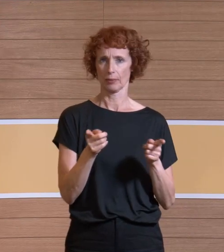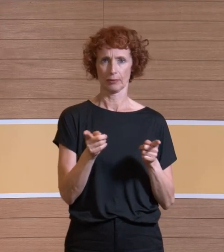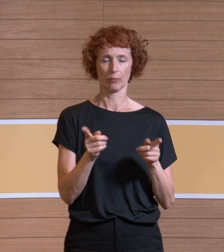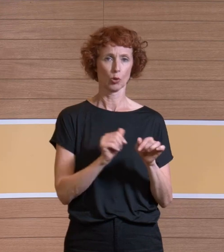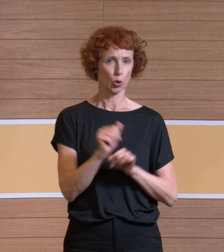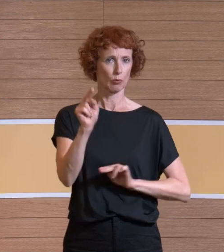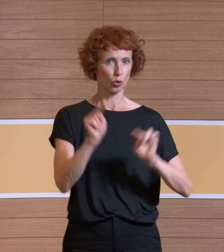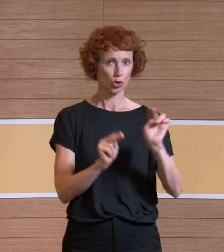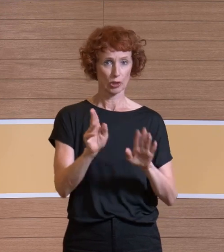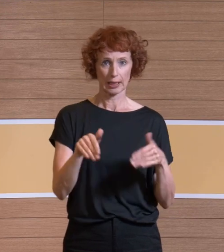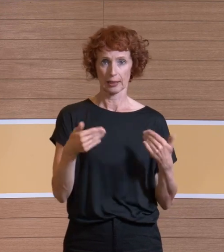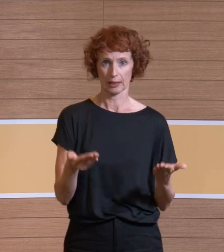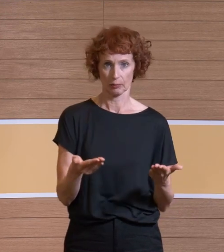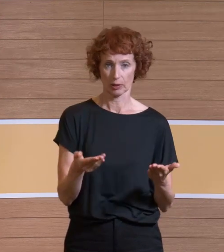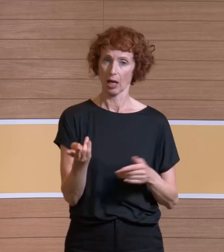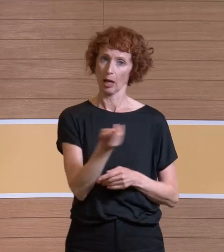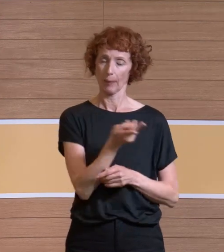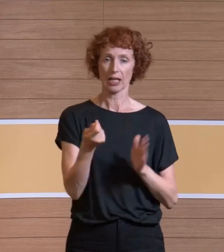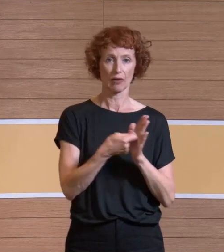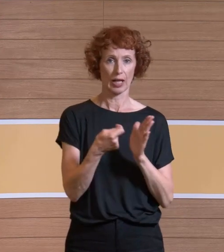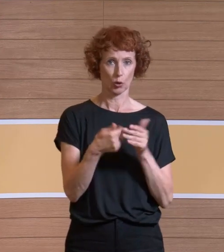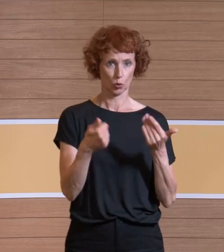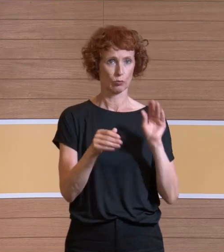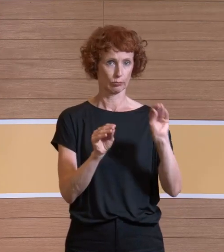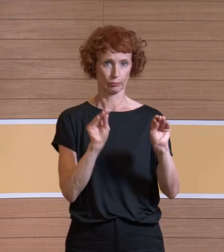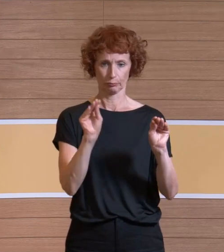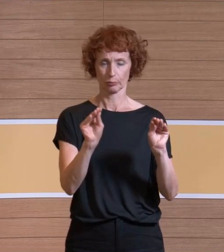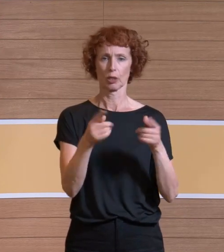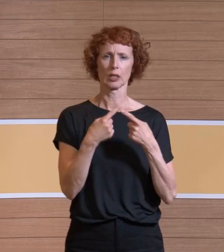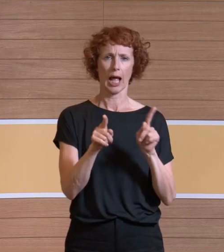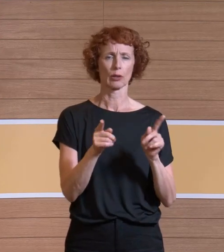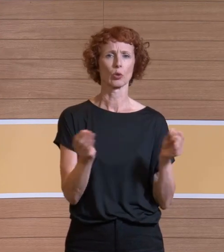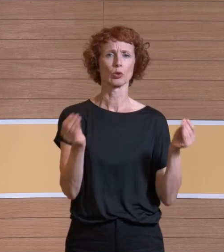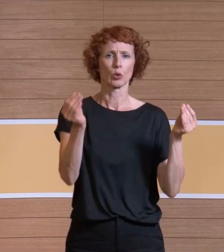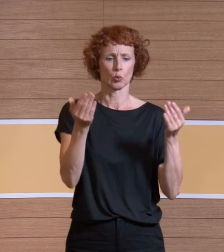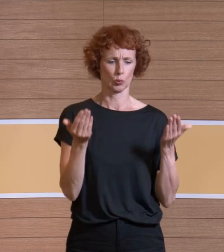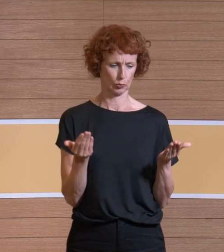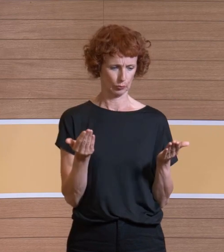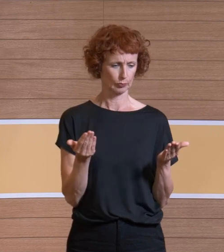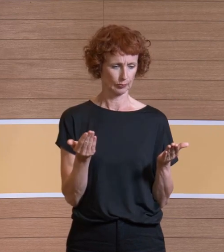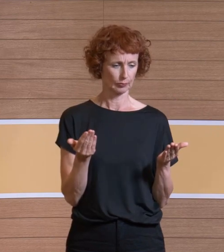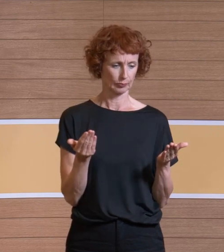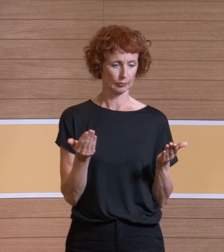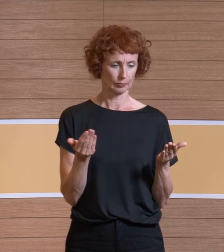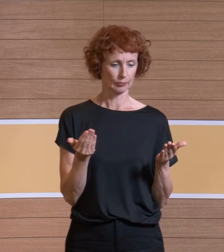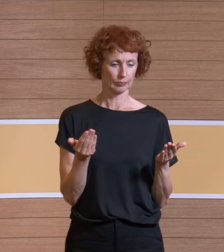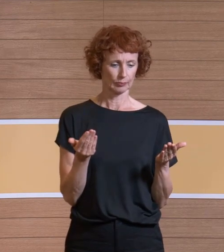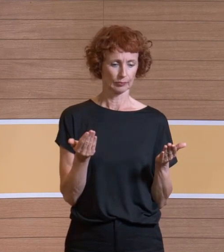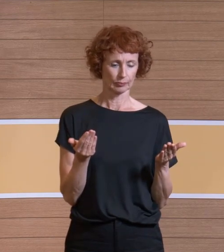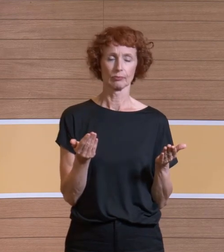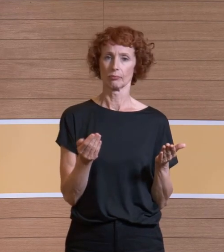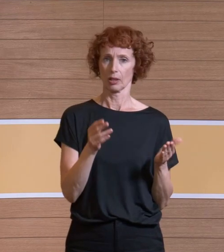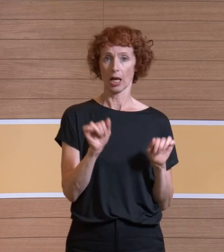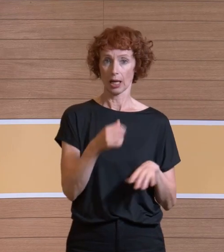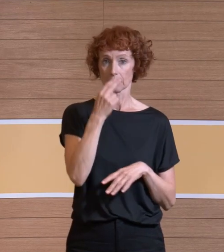Unterschiede haben. Das gilt nicht nur für die beiden Werte, die ich da eingetragen habe. Das andere habe ich aus Übersichtlichkeitsgründen weggelassen, sondern Sie